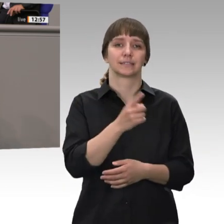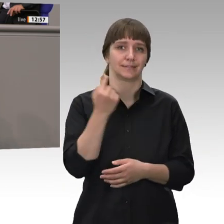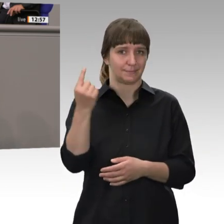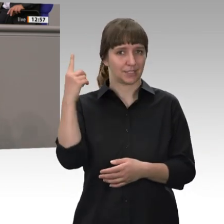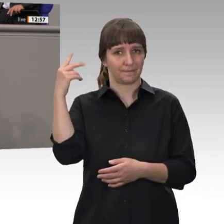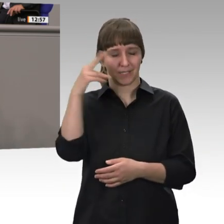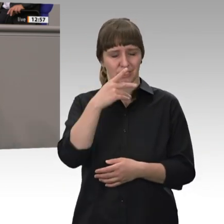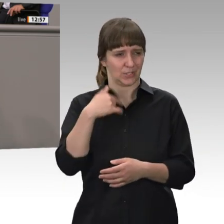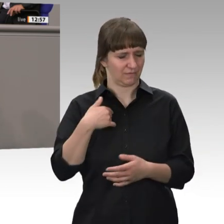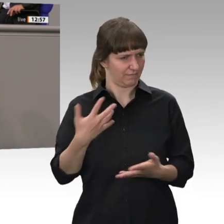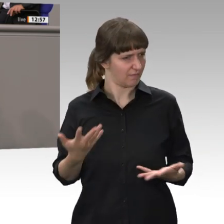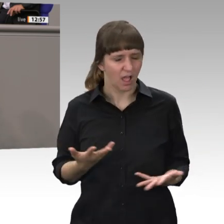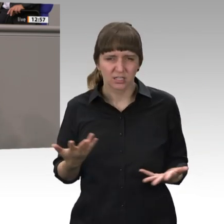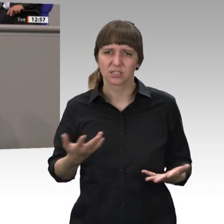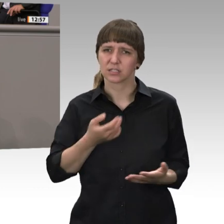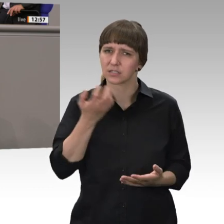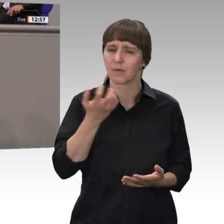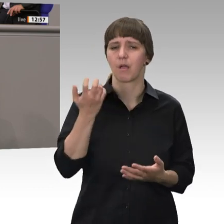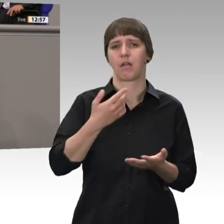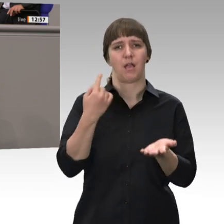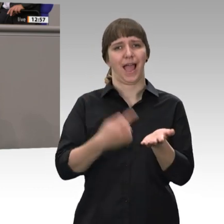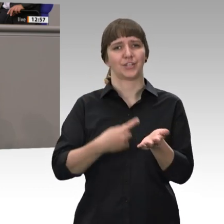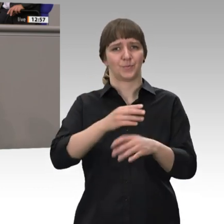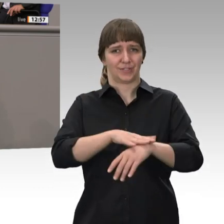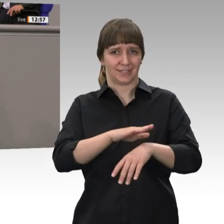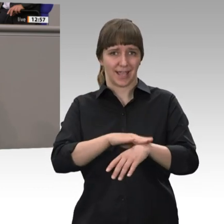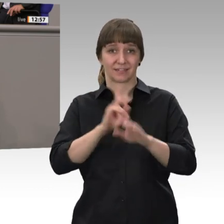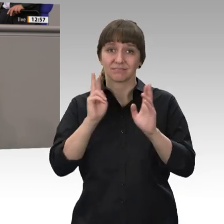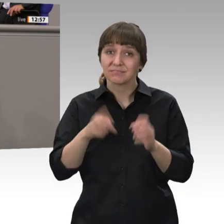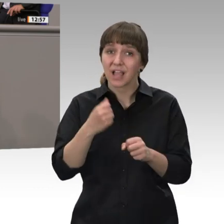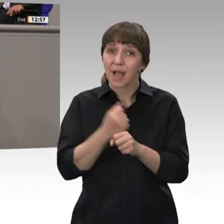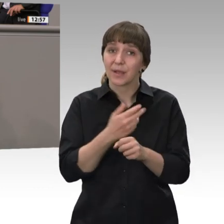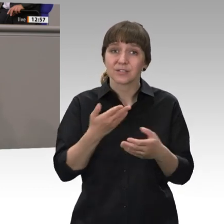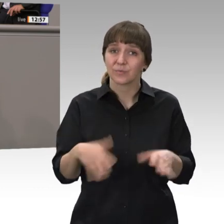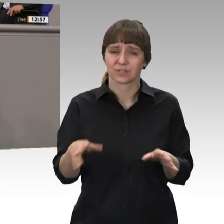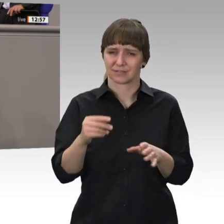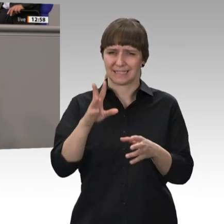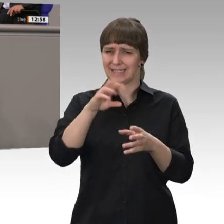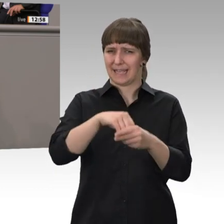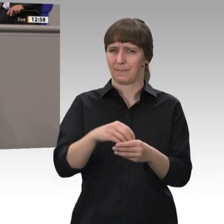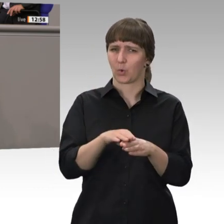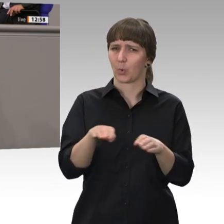dass zu den Anspruchszeiten nicht Zeiten der Arbeitslosigkeit bei der Grundrente der Bundesregierung dazugehören.